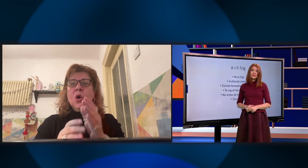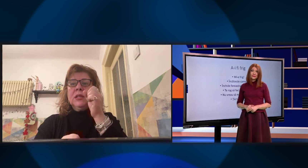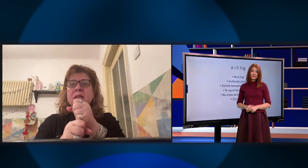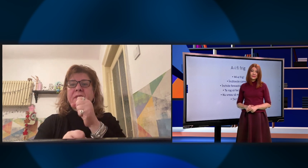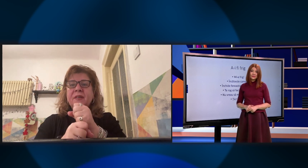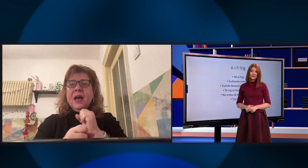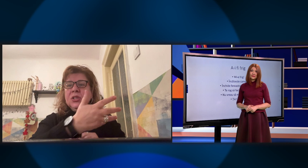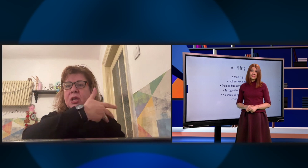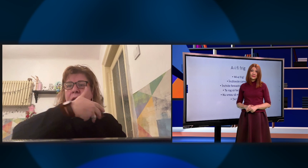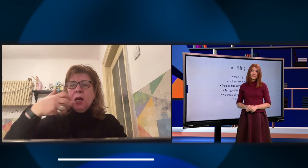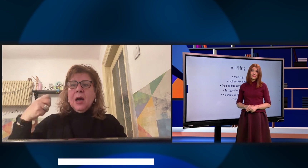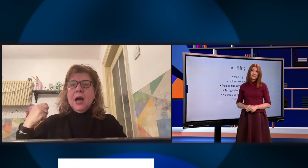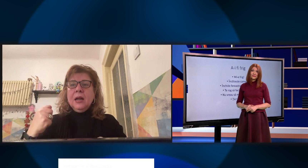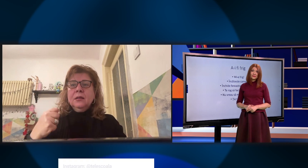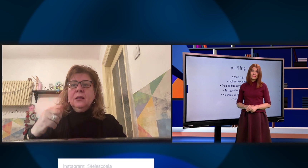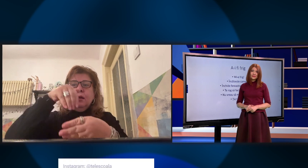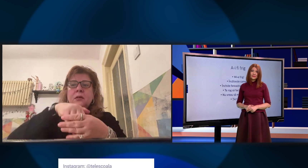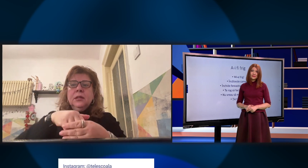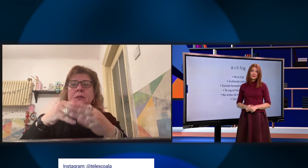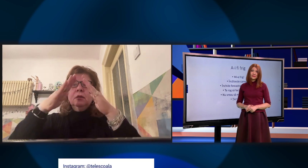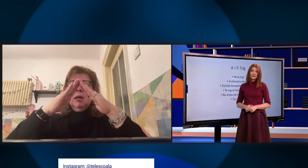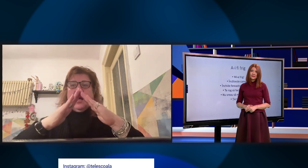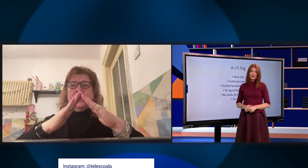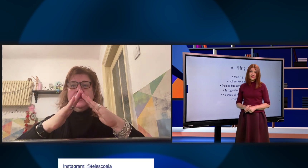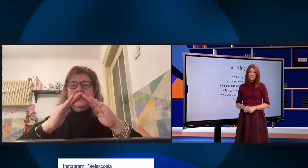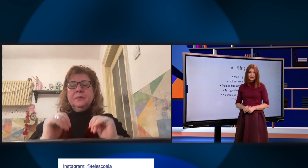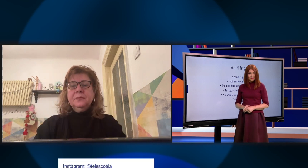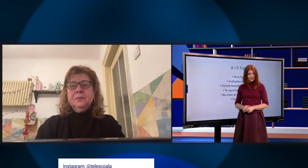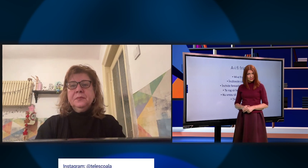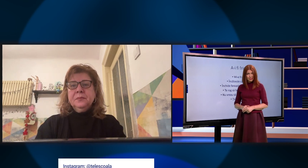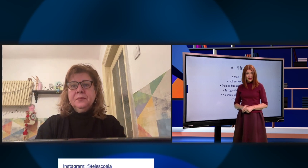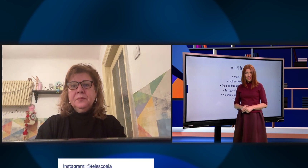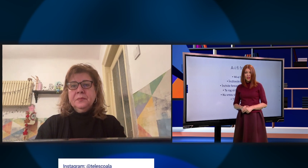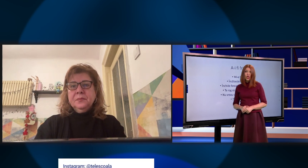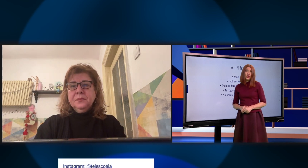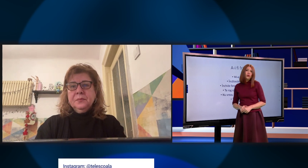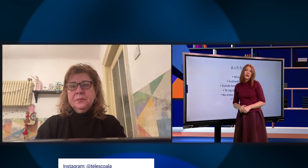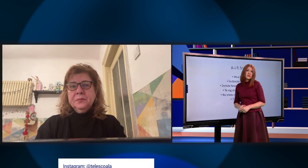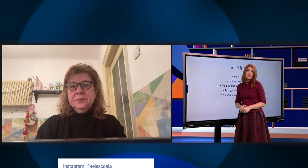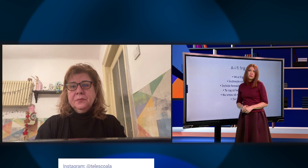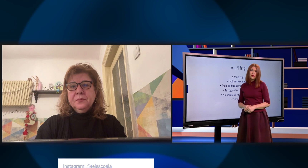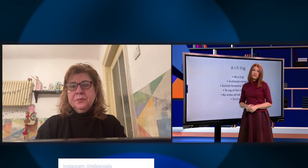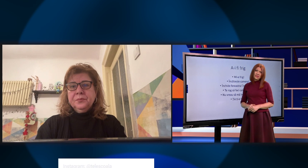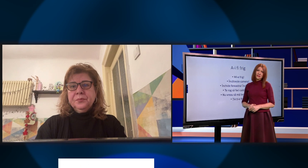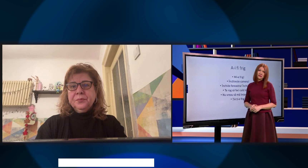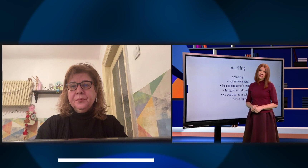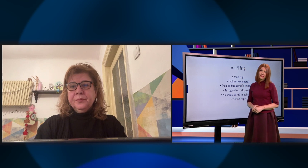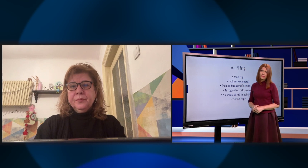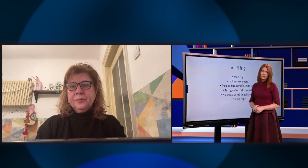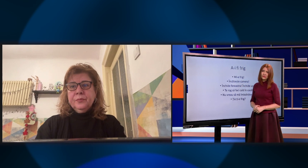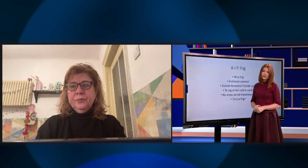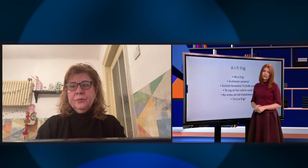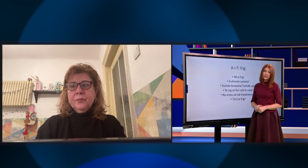Te rog să faci cald în casă. Bine. Nu vreau să mă îmbolnăvesc.